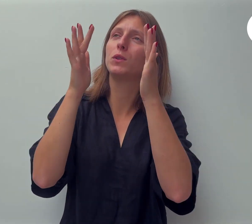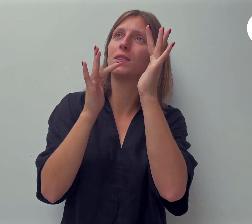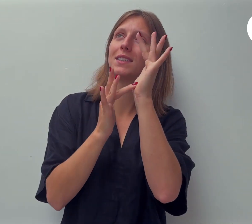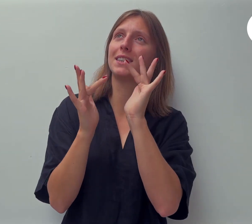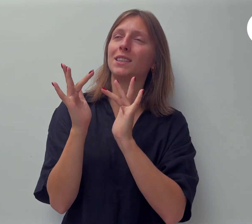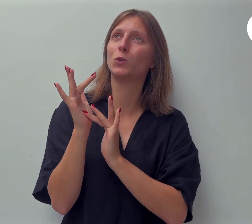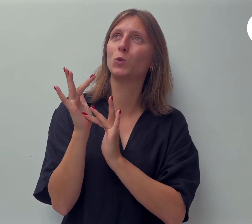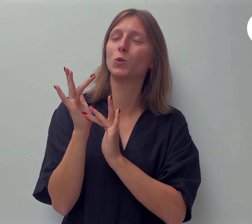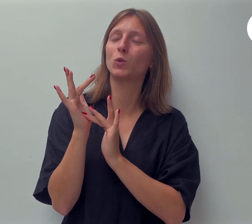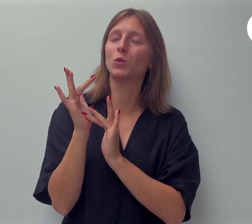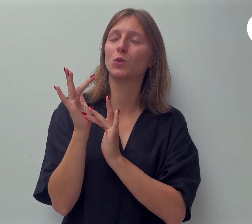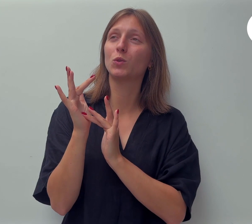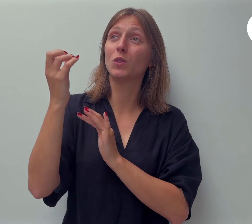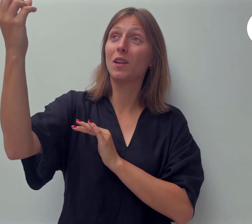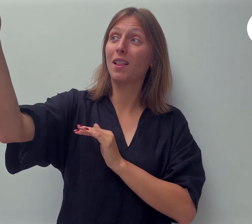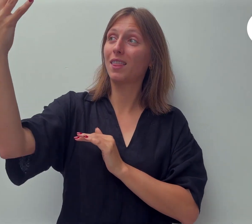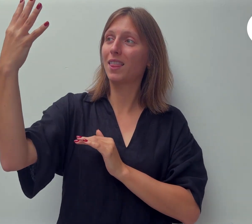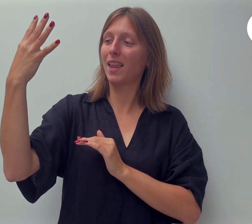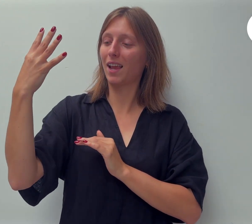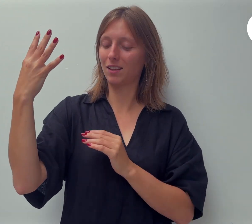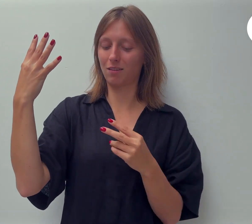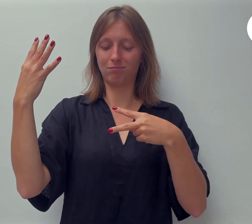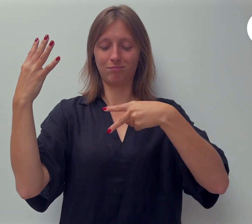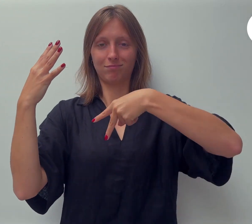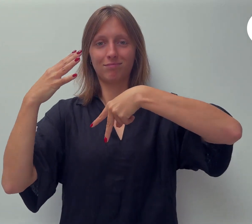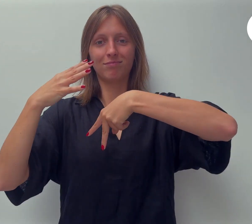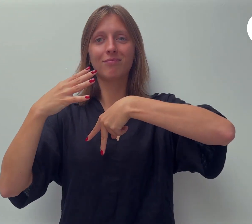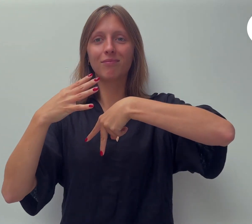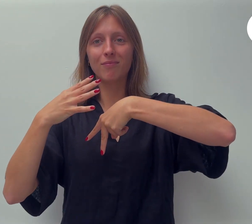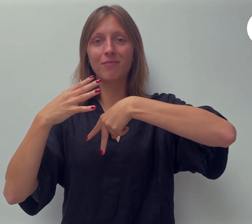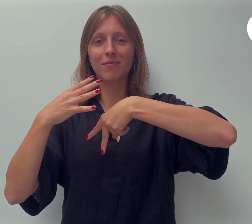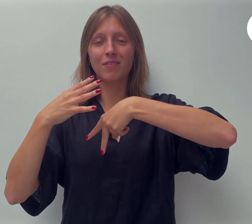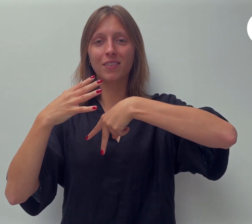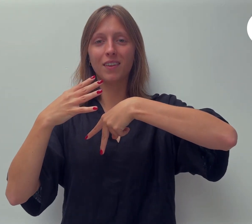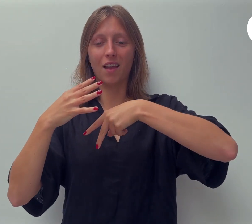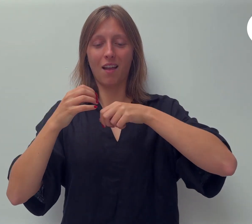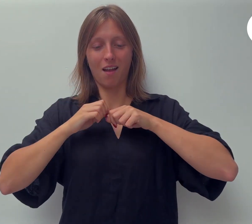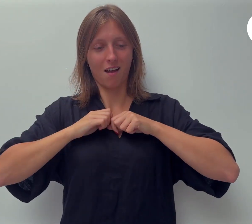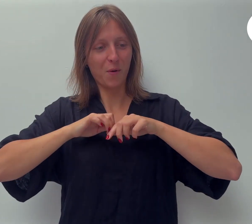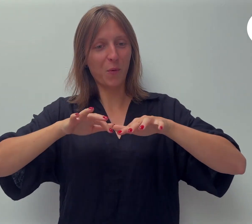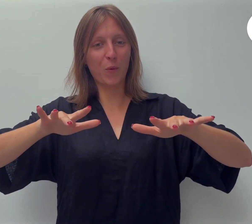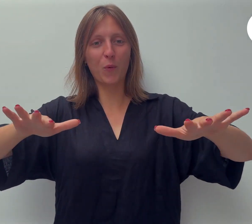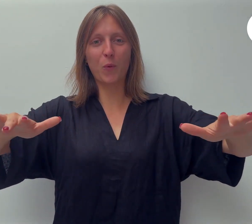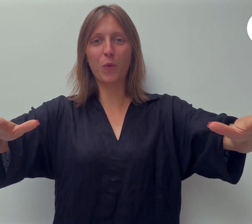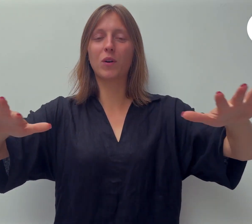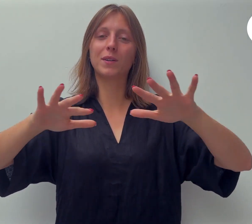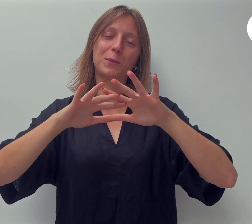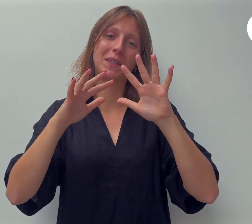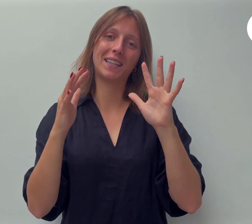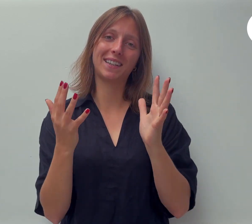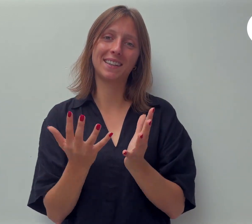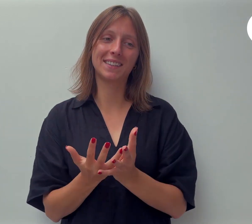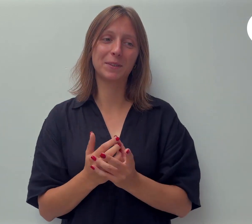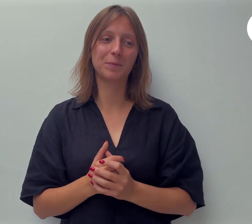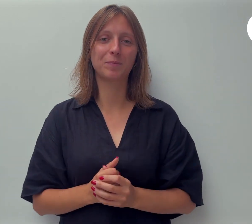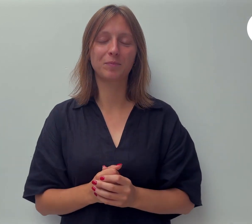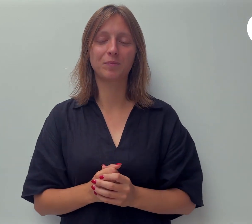Ga in zijn licht staan en dan zal hij zorgen dat zijn licht weer kaartst in de wereld. Ik hoorde onlangs in een